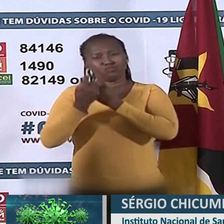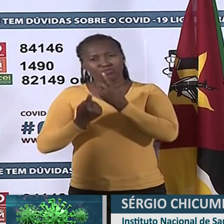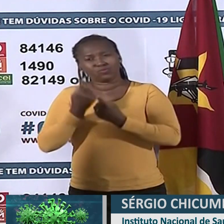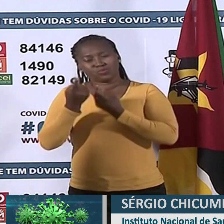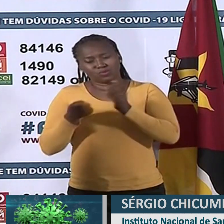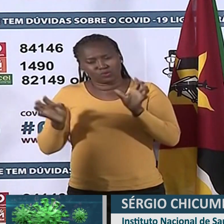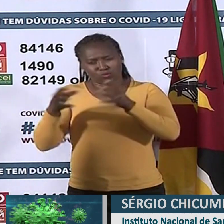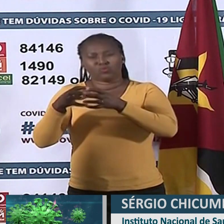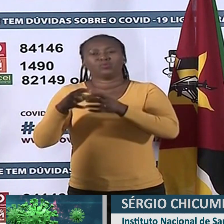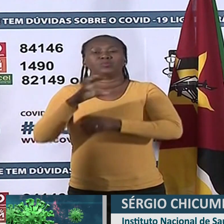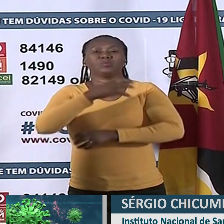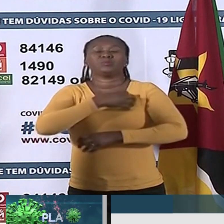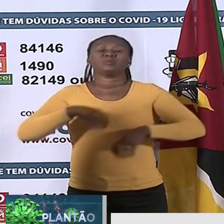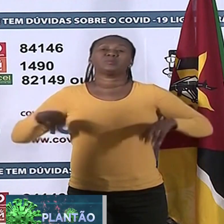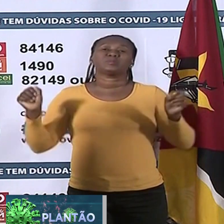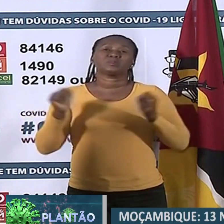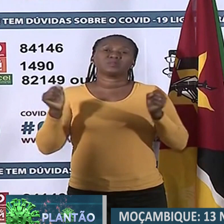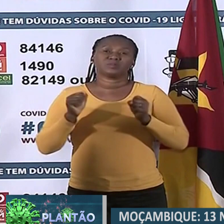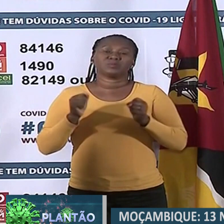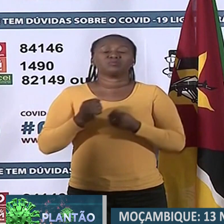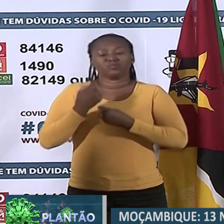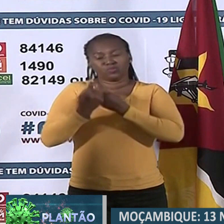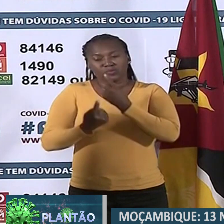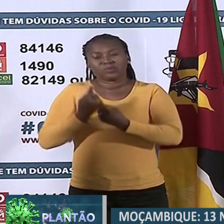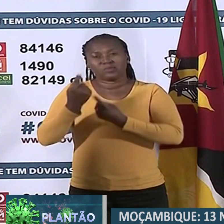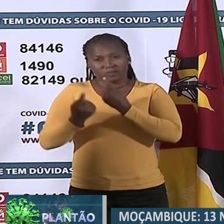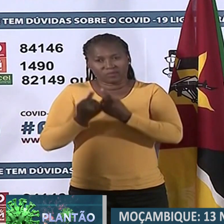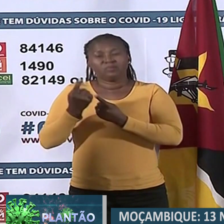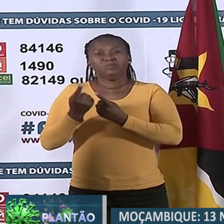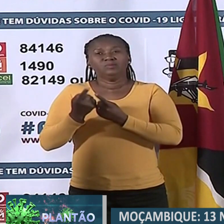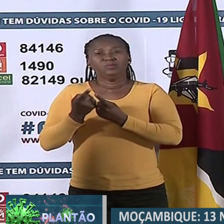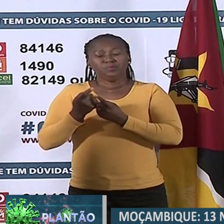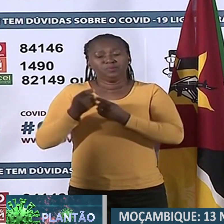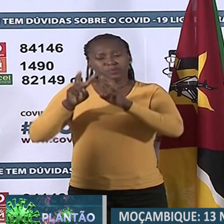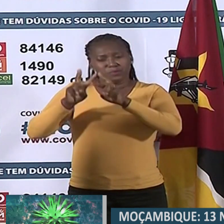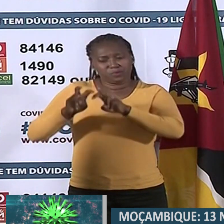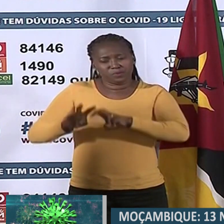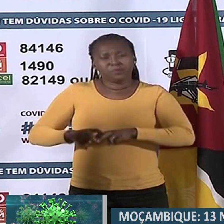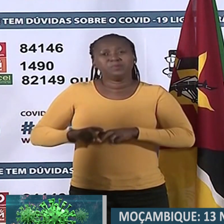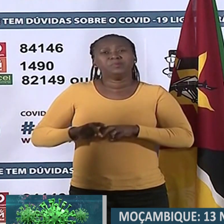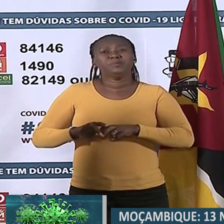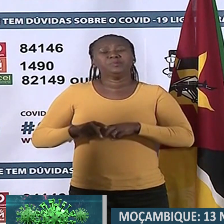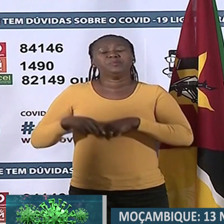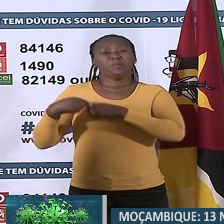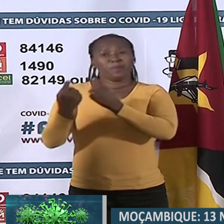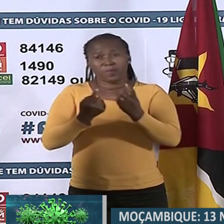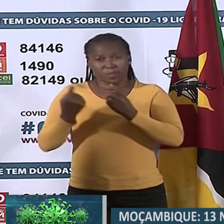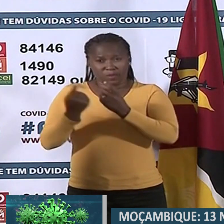da Saúde, que tem estado a discutir continuamente a revisão de critérios. E estas